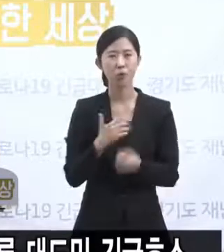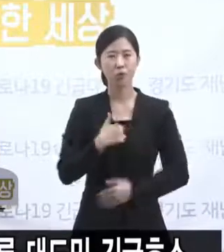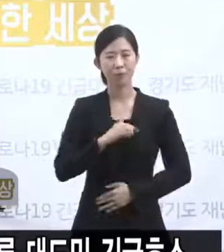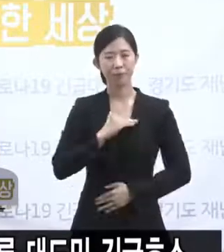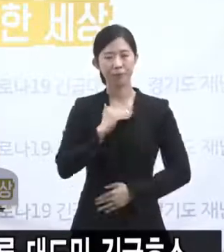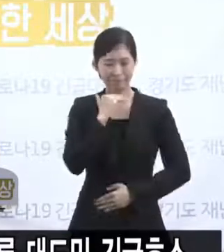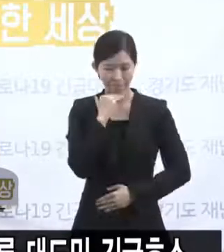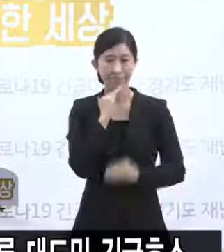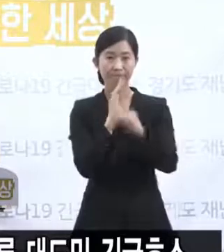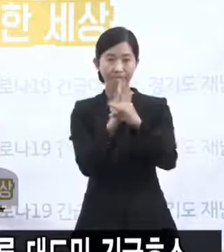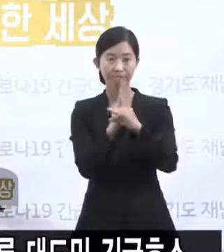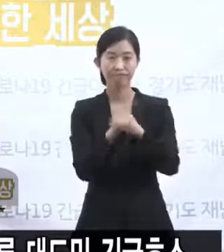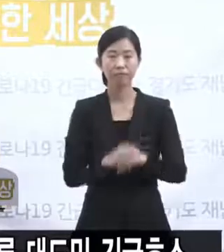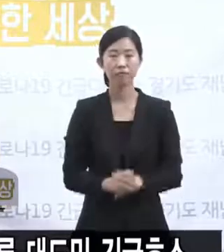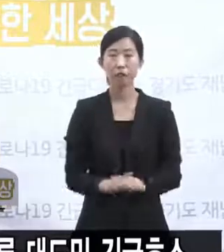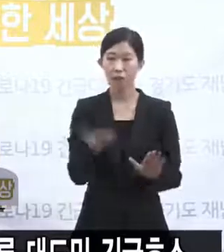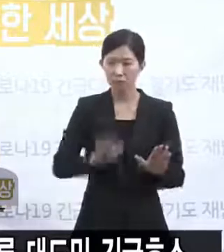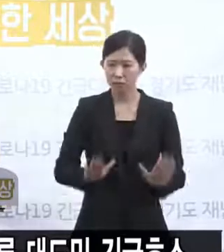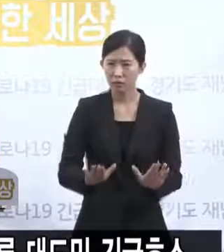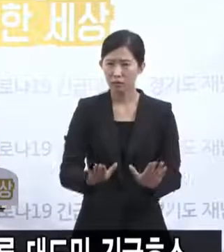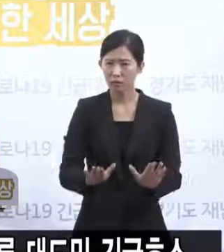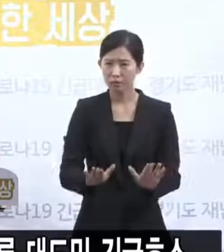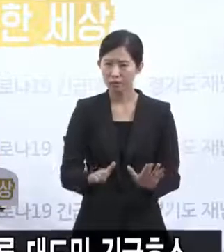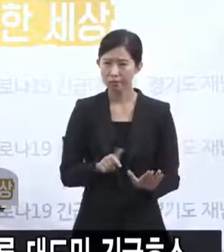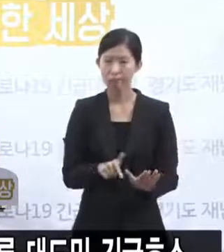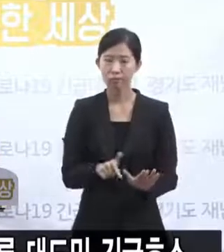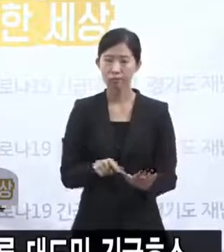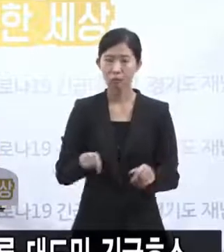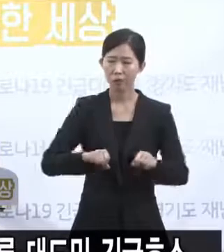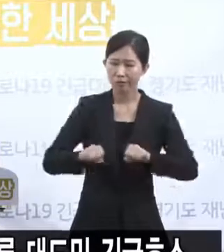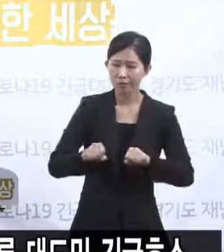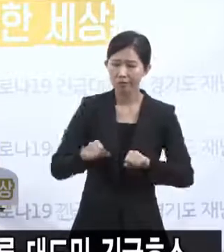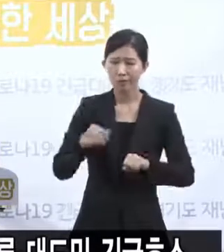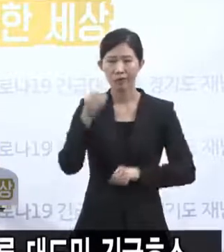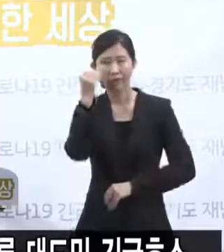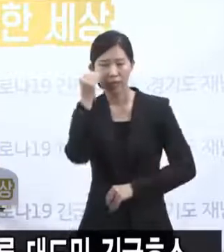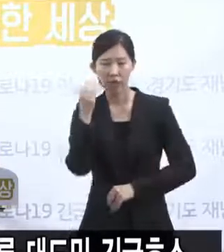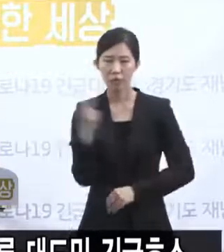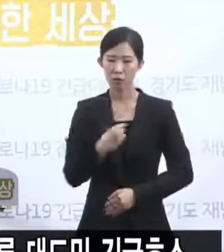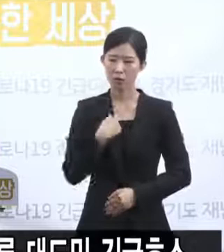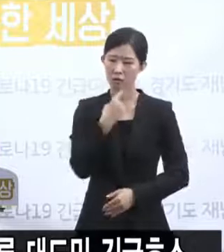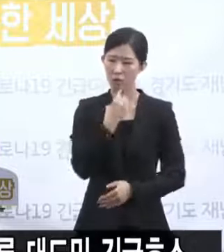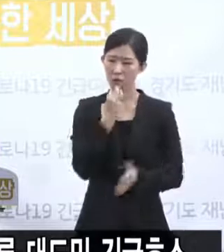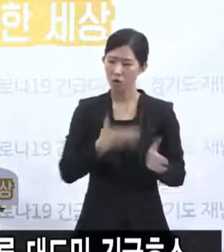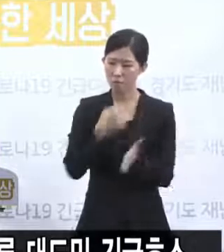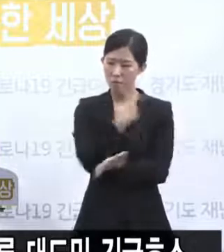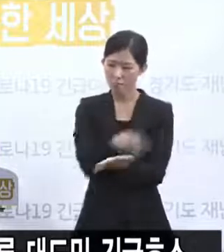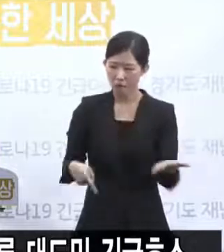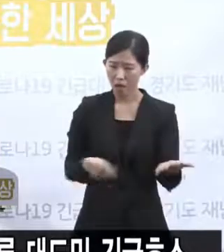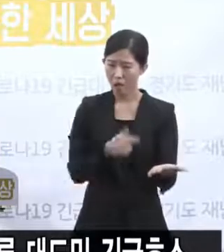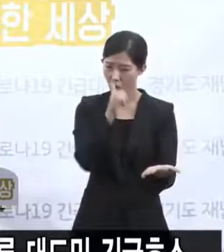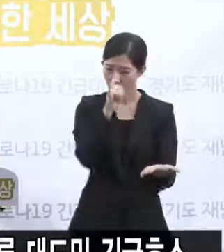계속 진척이 없고 경기도의 피해가 확대되면 경기도가 직접 타 지방정부